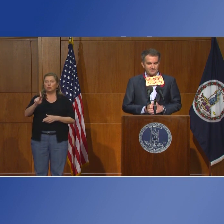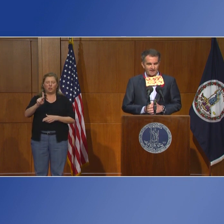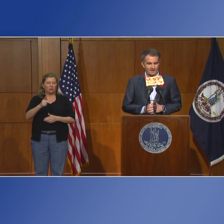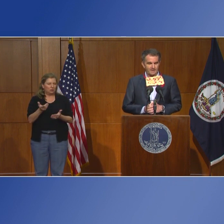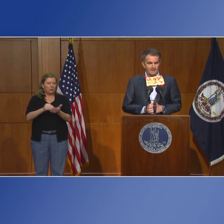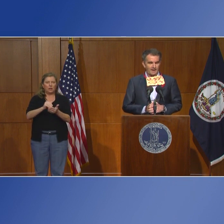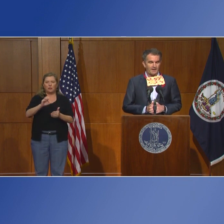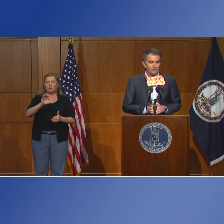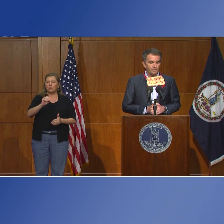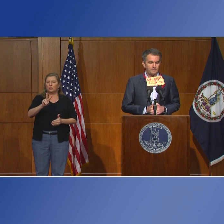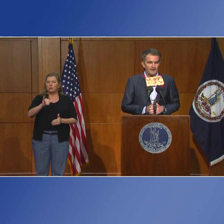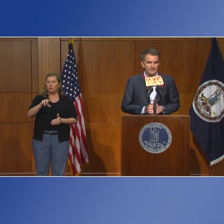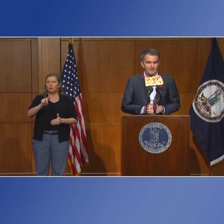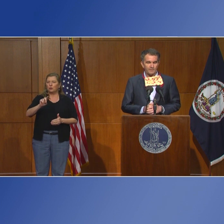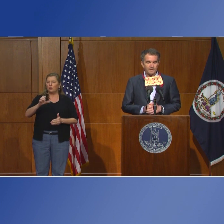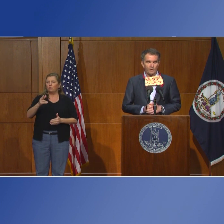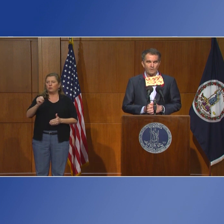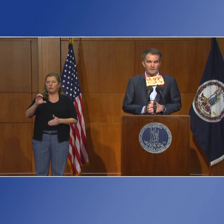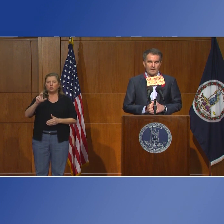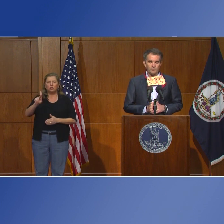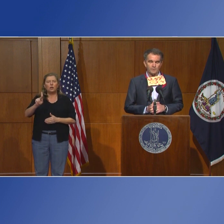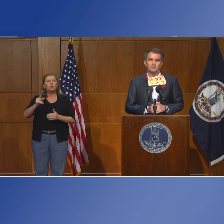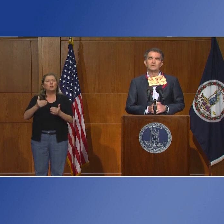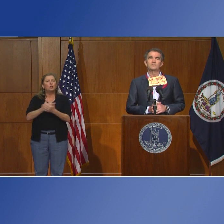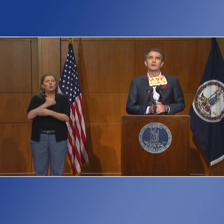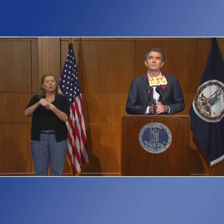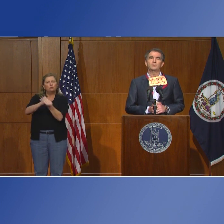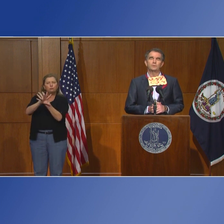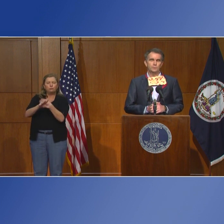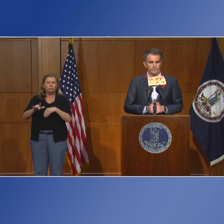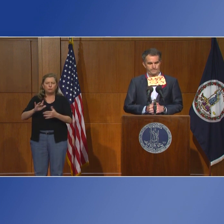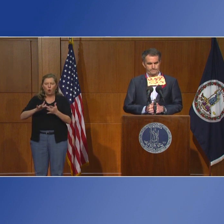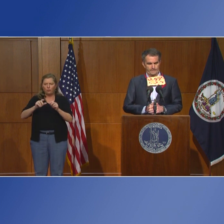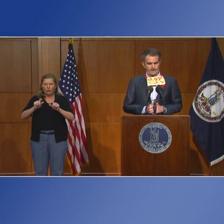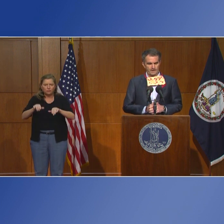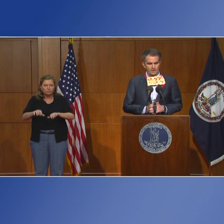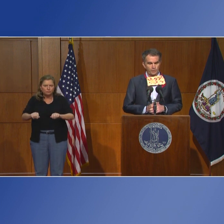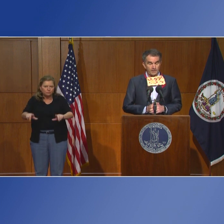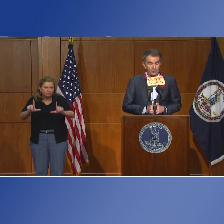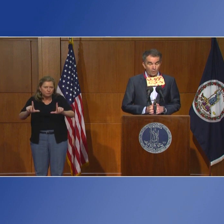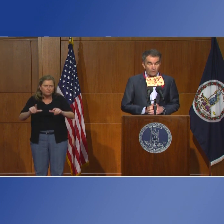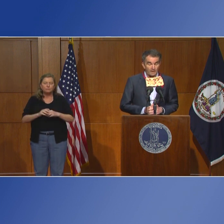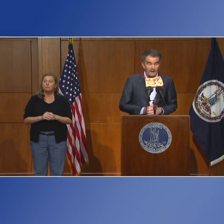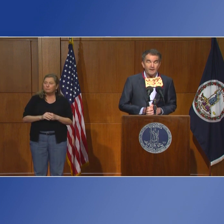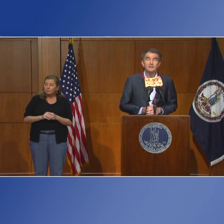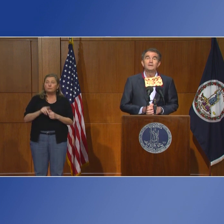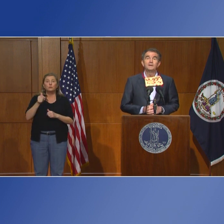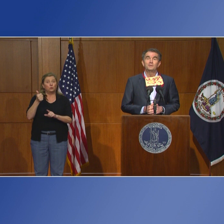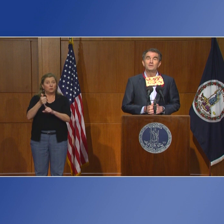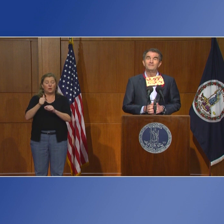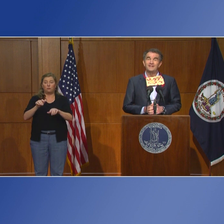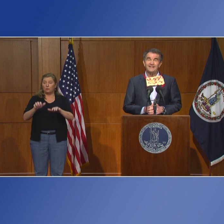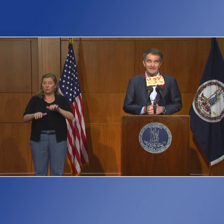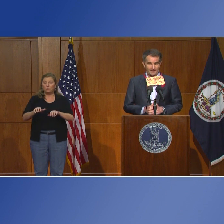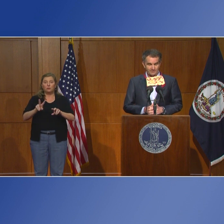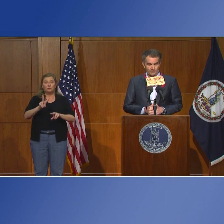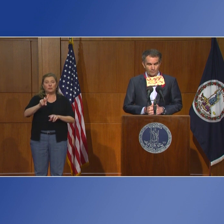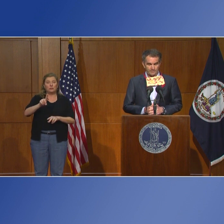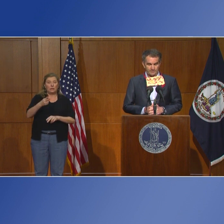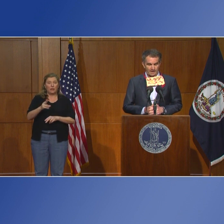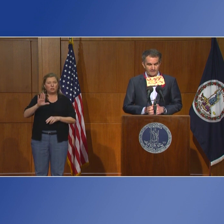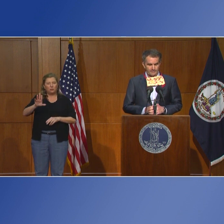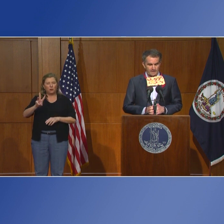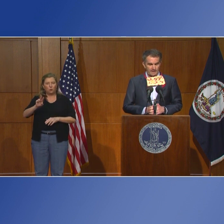Esta nueva iniciativa se llama COVIDCheck, que es una nueva herramienta de asesoría. Puede encontrarlo en el sitio